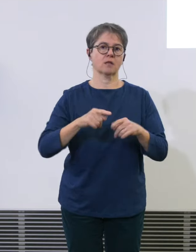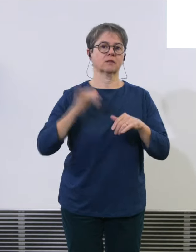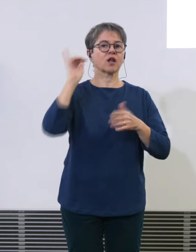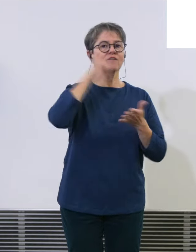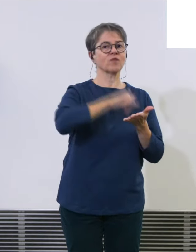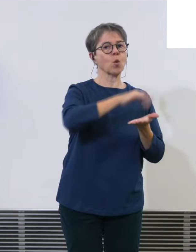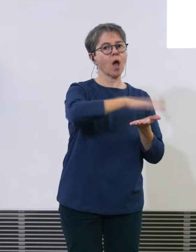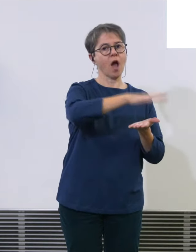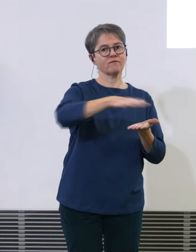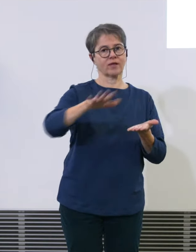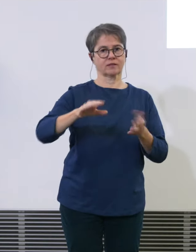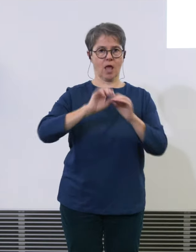Das System selber